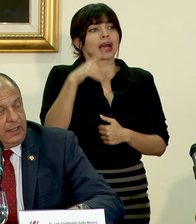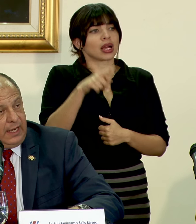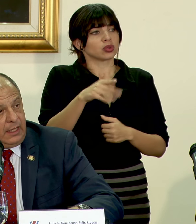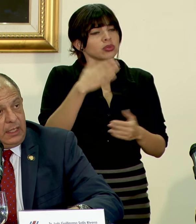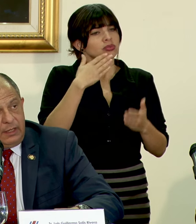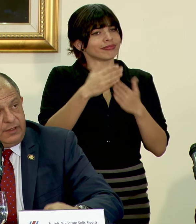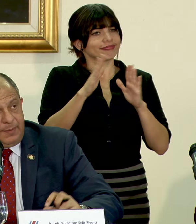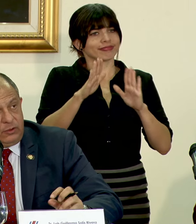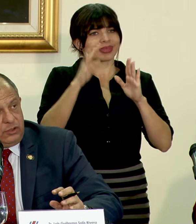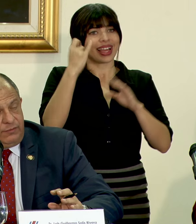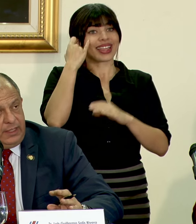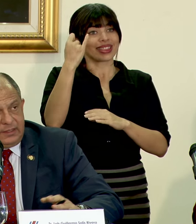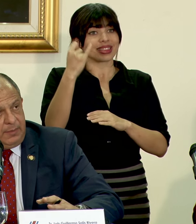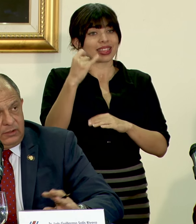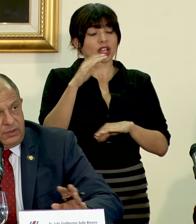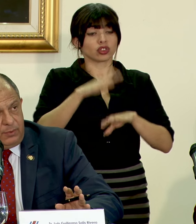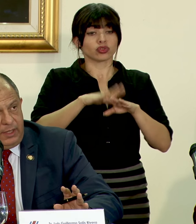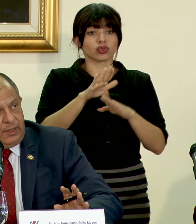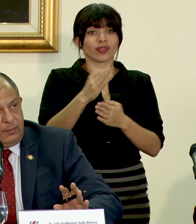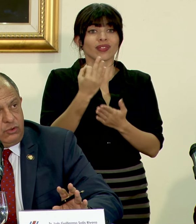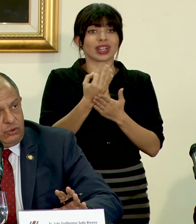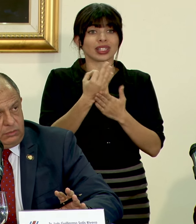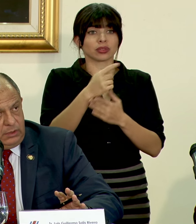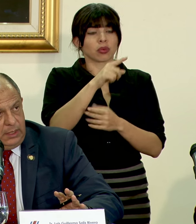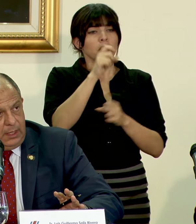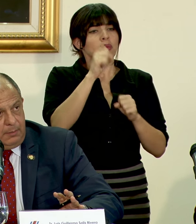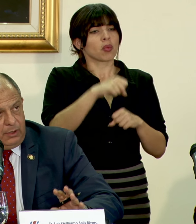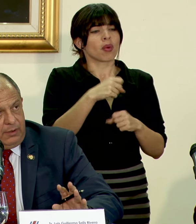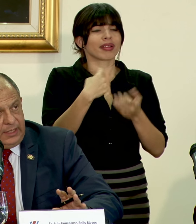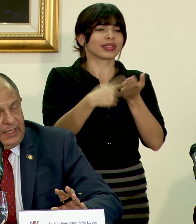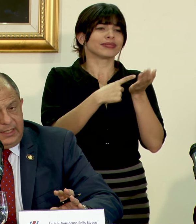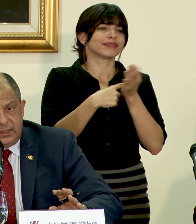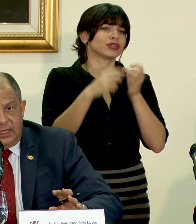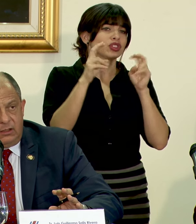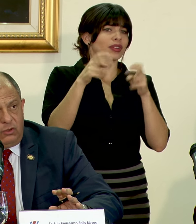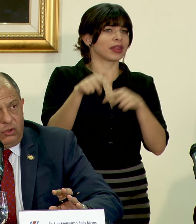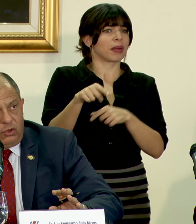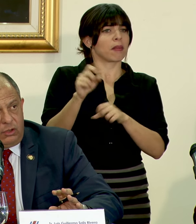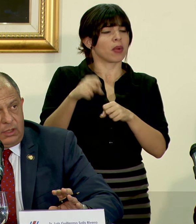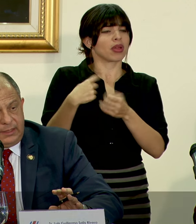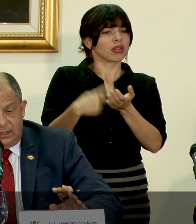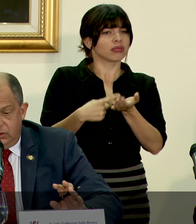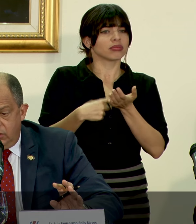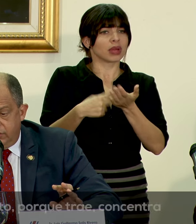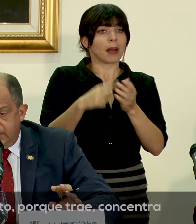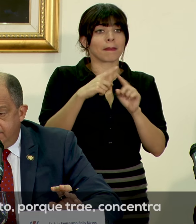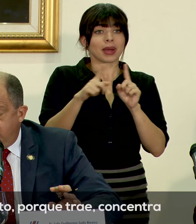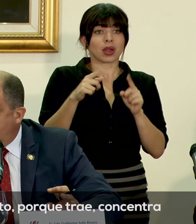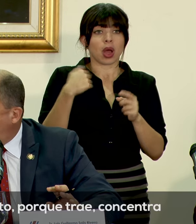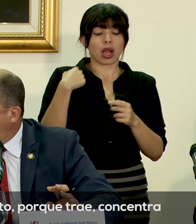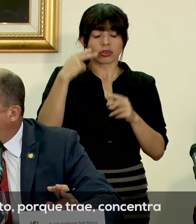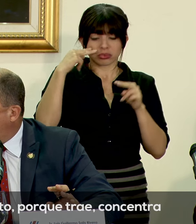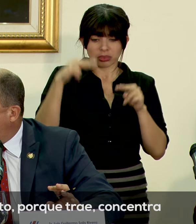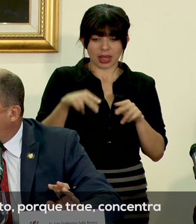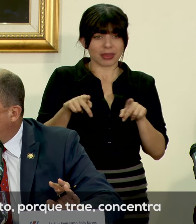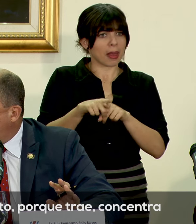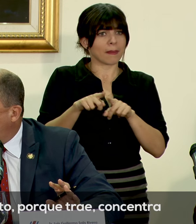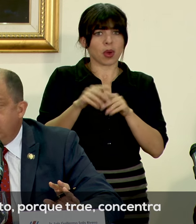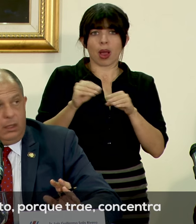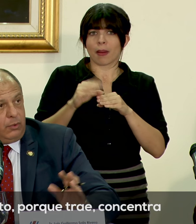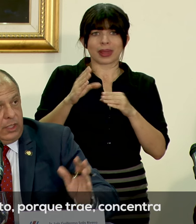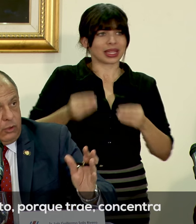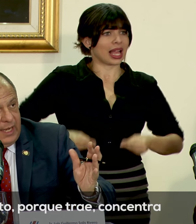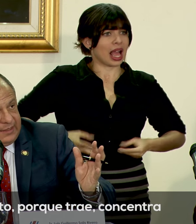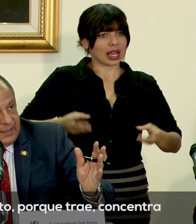magnífica idea. Respecto de su financiamiento se puede hablar mucho, pero la verdad es que no, hasta donde yo sé, tampoco aumenta el